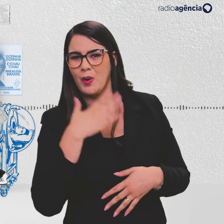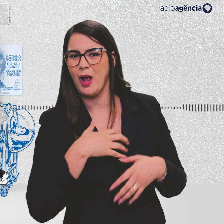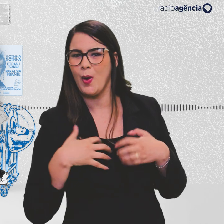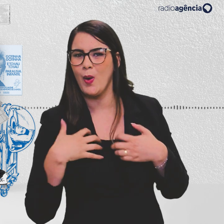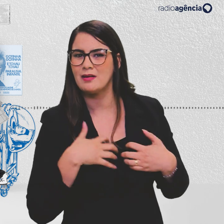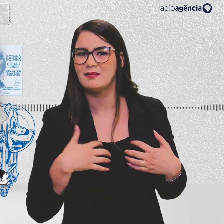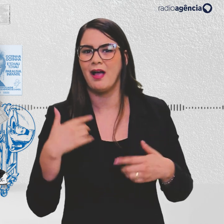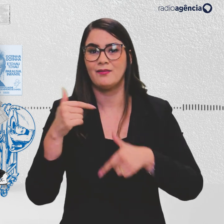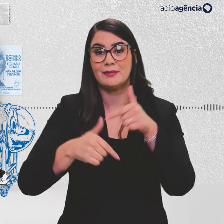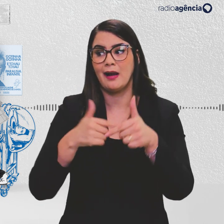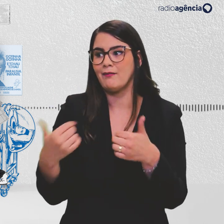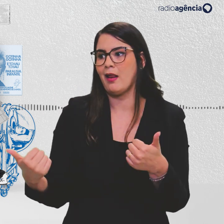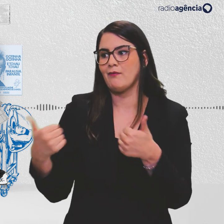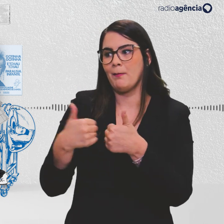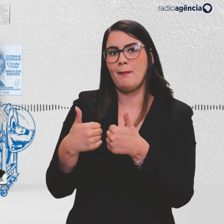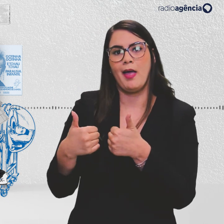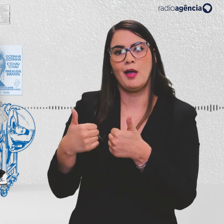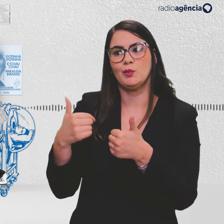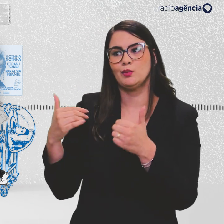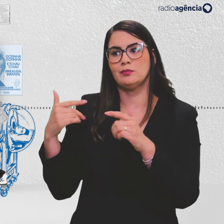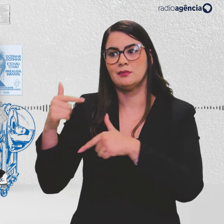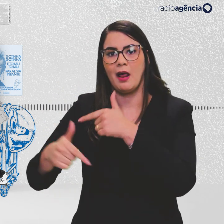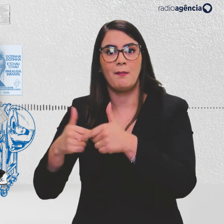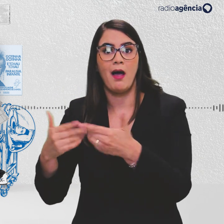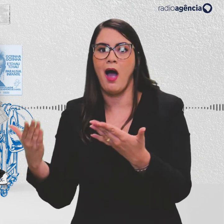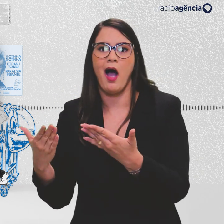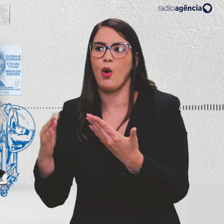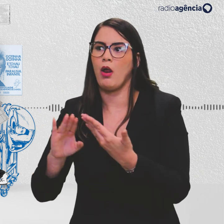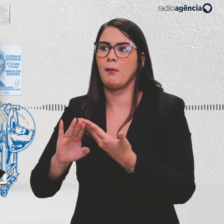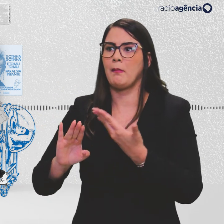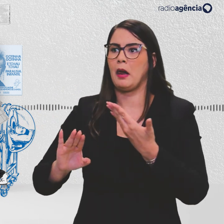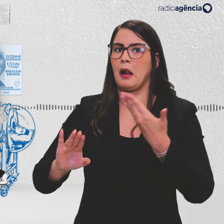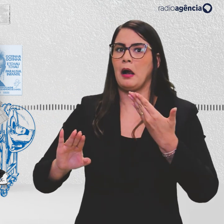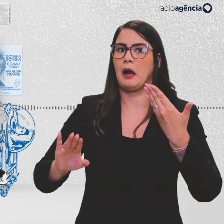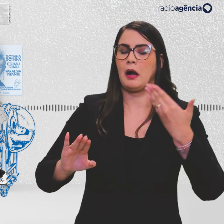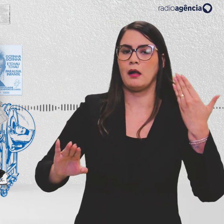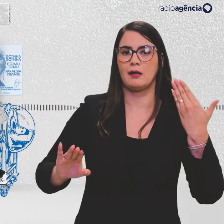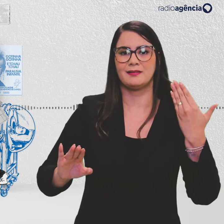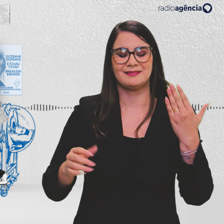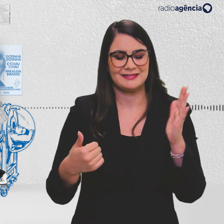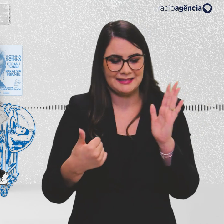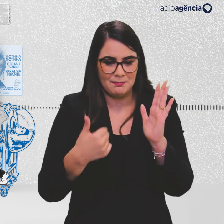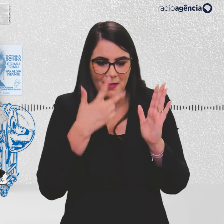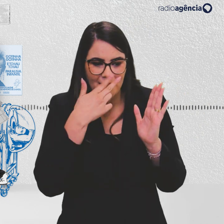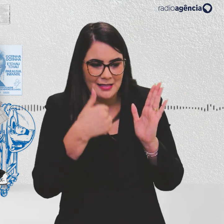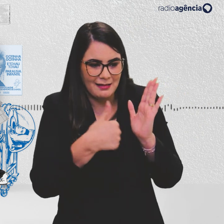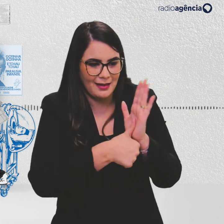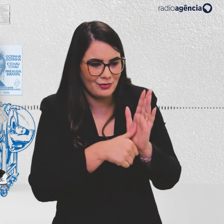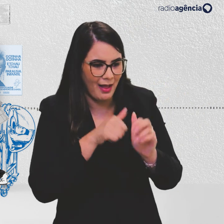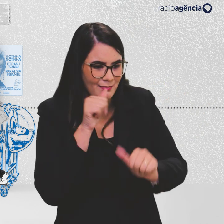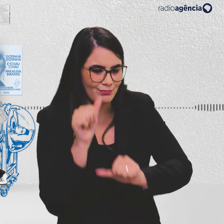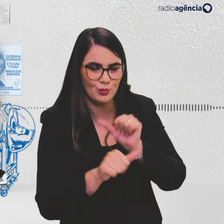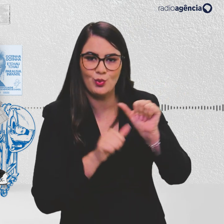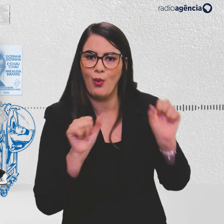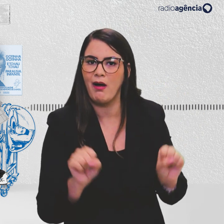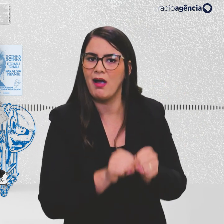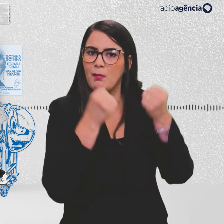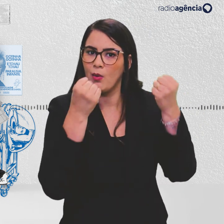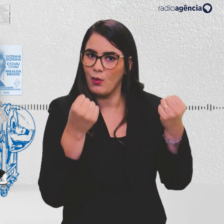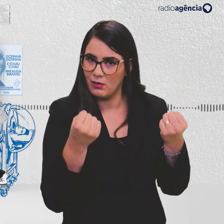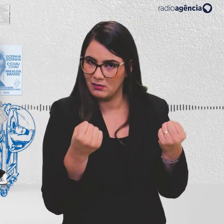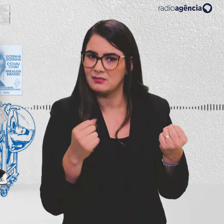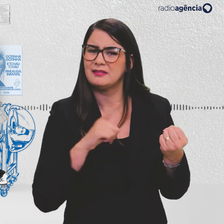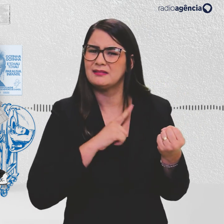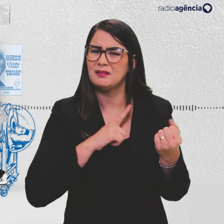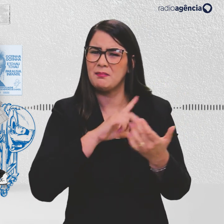trabalhava perto do local de moradia e agora estava afastada. Laços de identidade foram rompidos. Fora isso, entraram